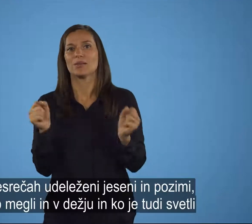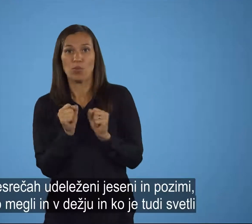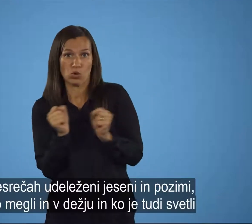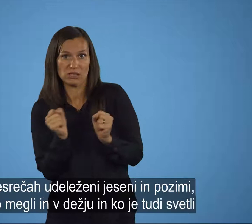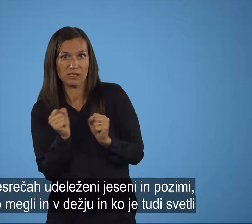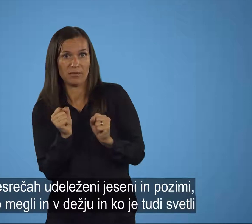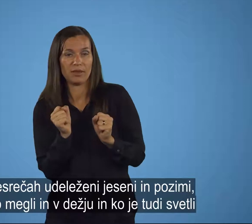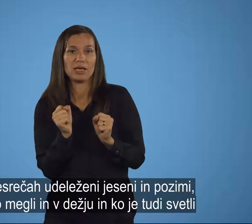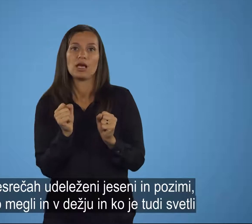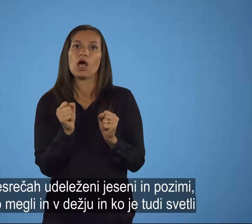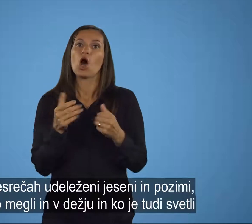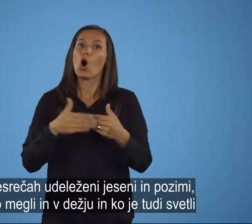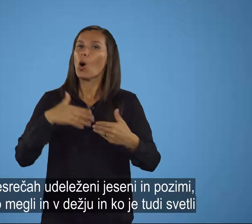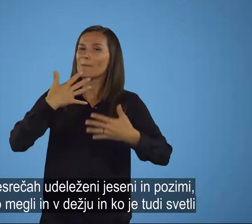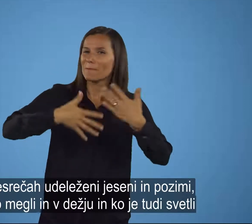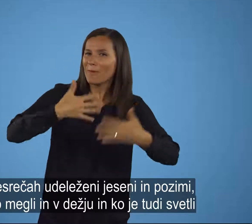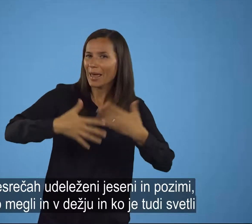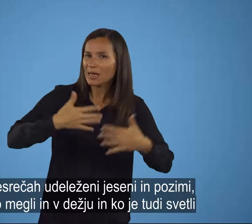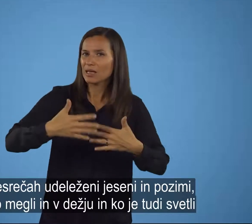ko je tudi svetli del dneva krajši.